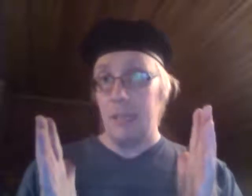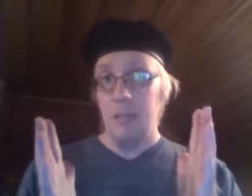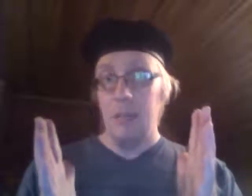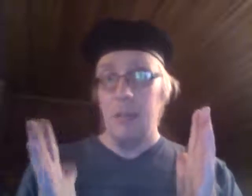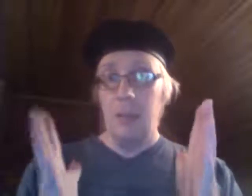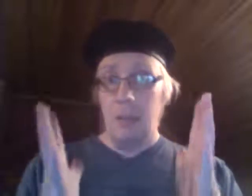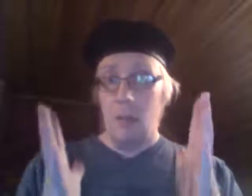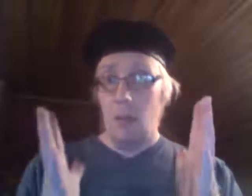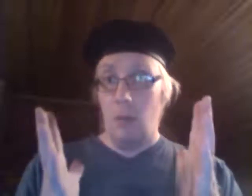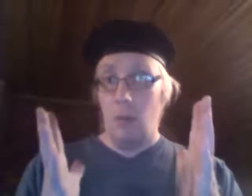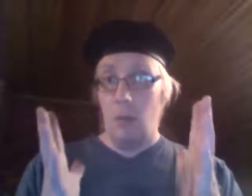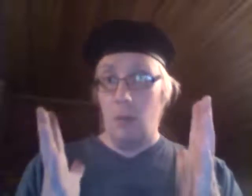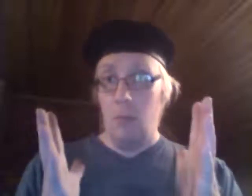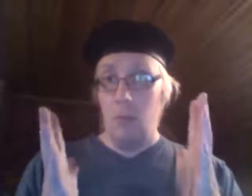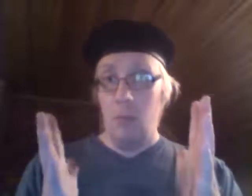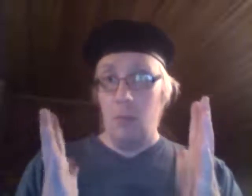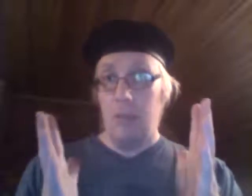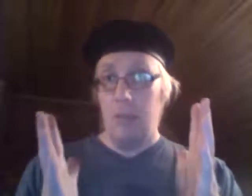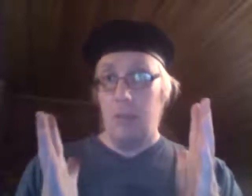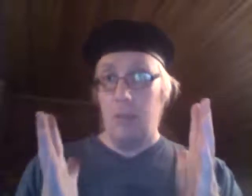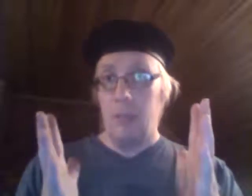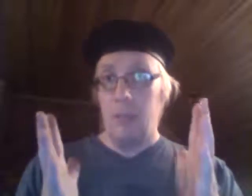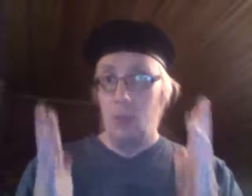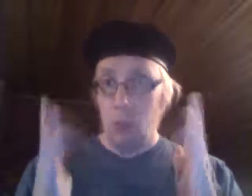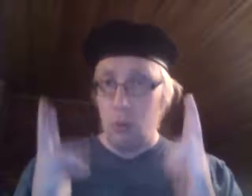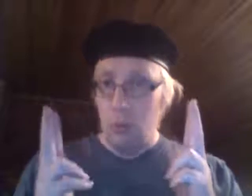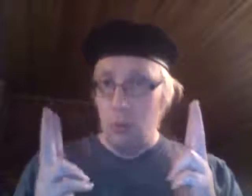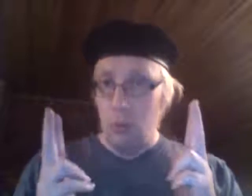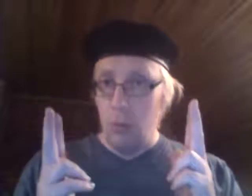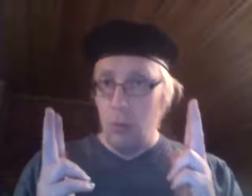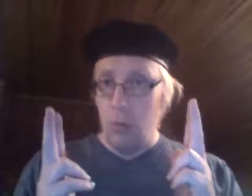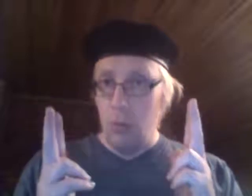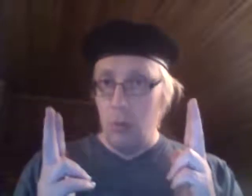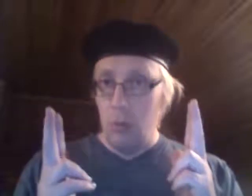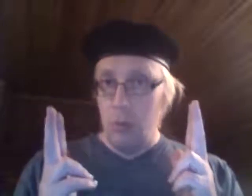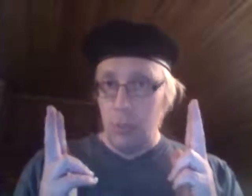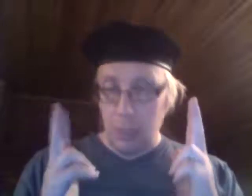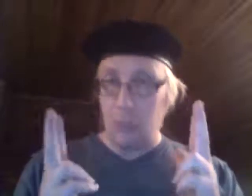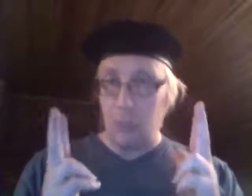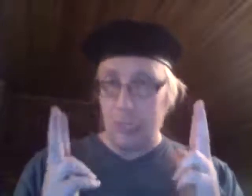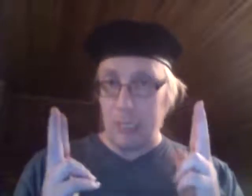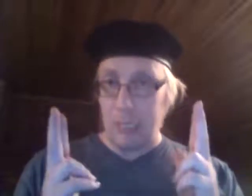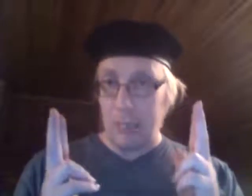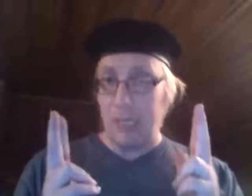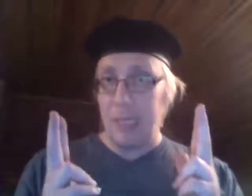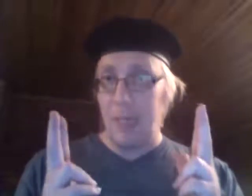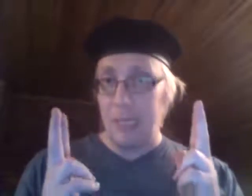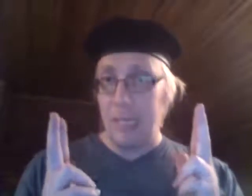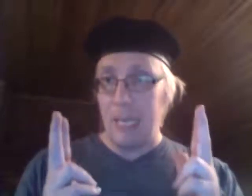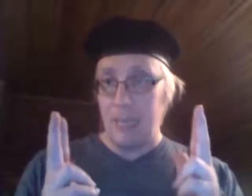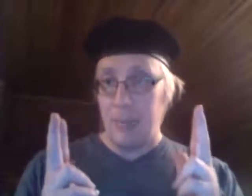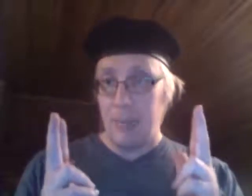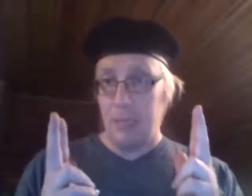johtoasema. Nyt se joutuisi oikeasti päättämään, että tekeekö se mitään.